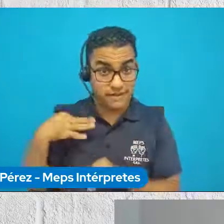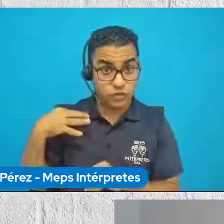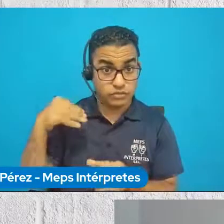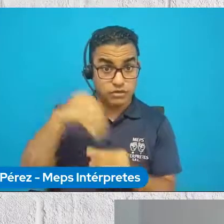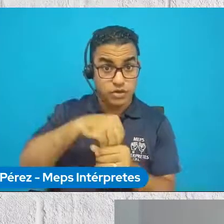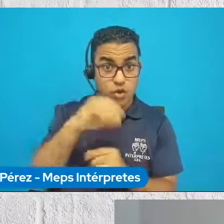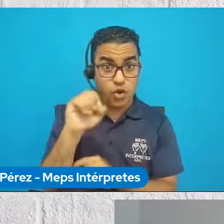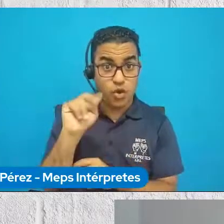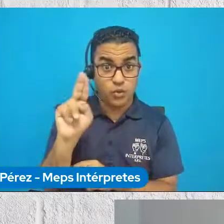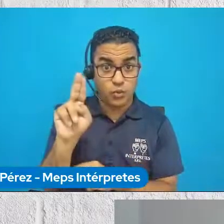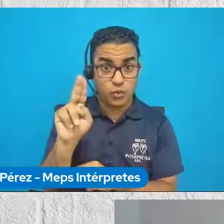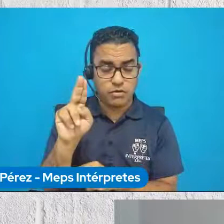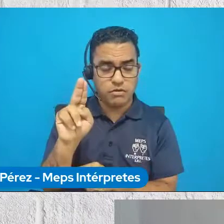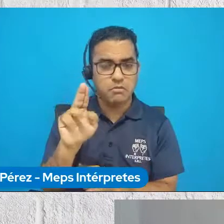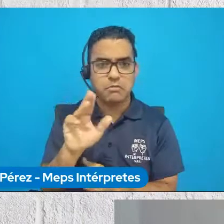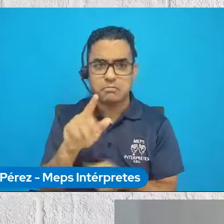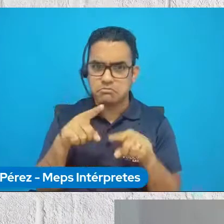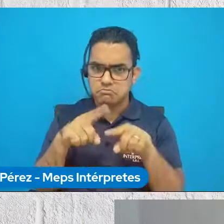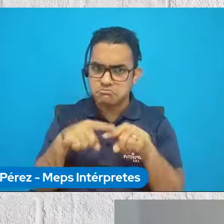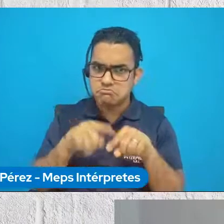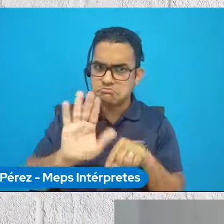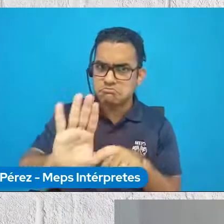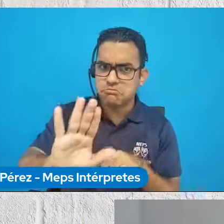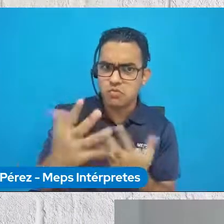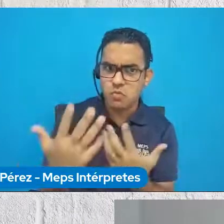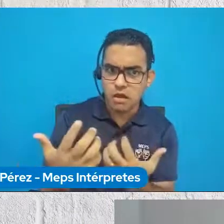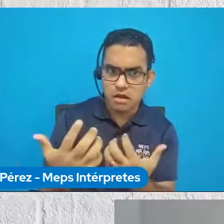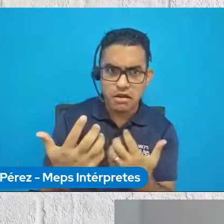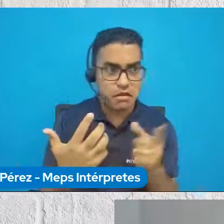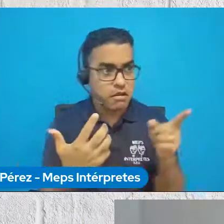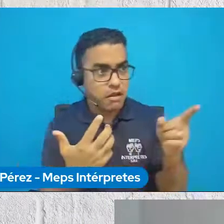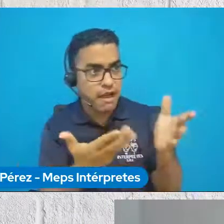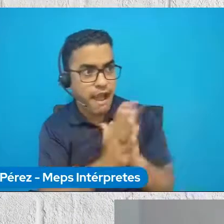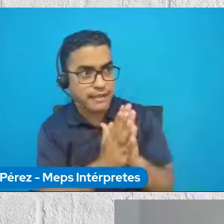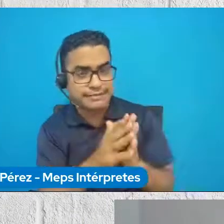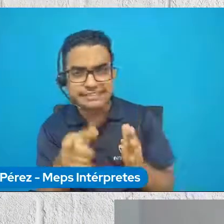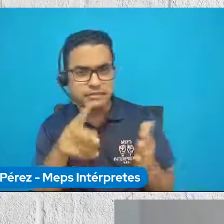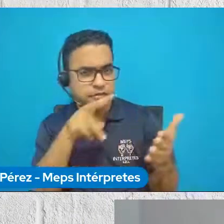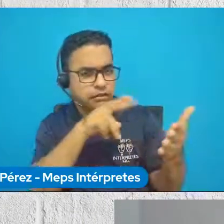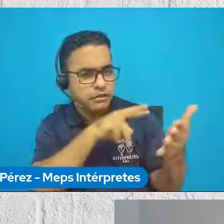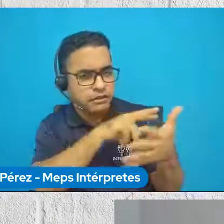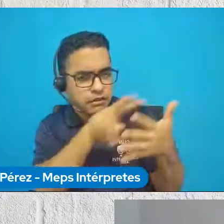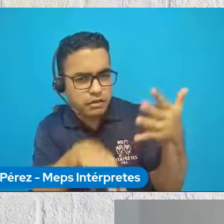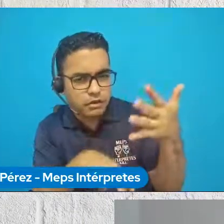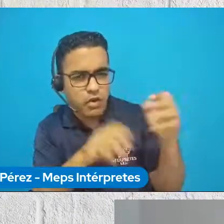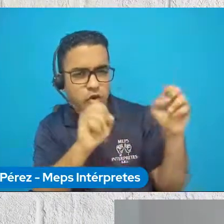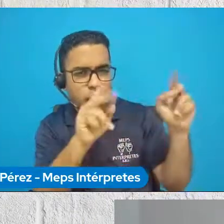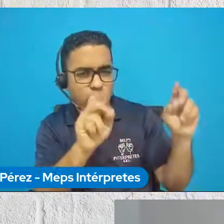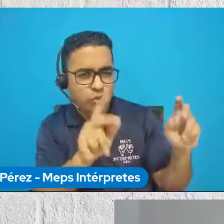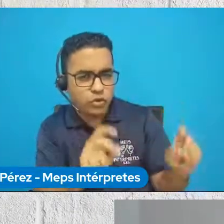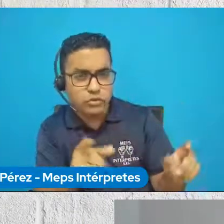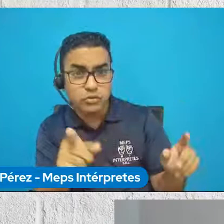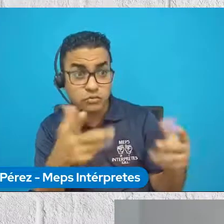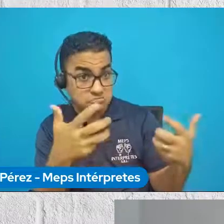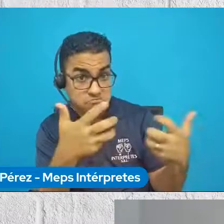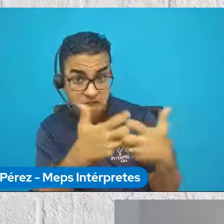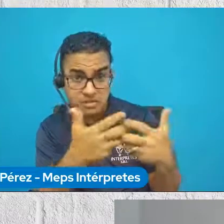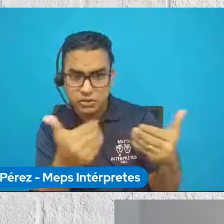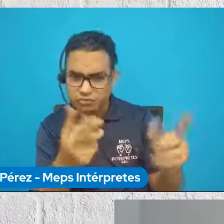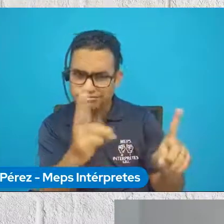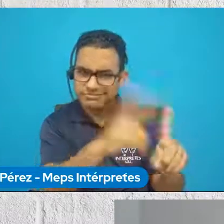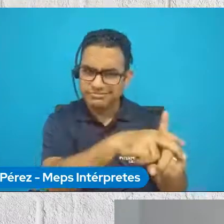voluntaria ONU responden a los pedidos de las agencias, fondos y programas del Sistema de las Naciones Unidas en